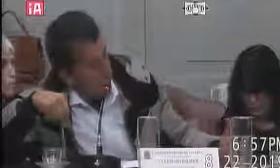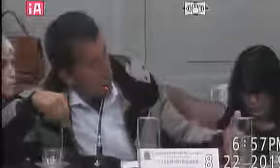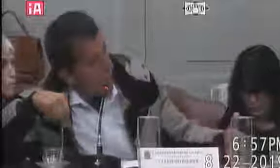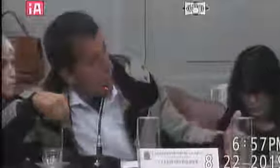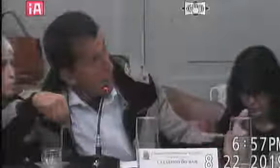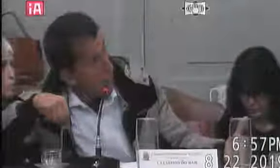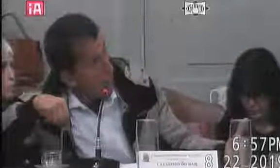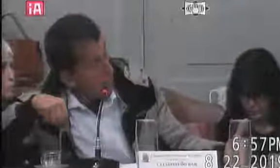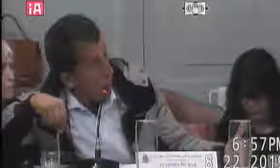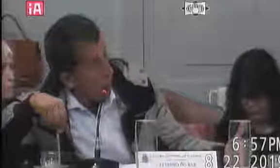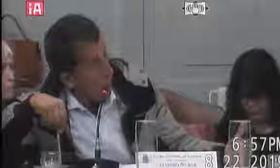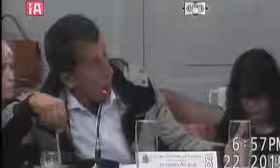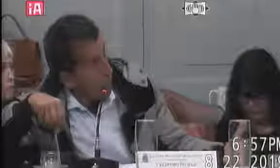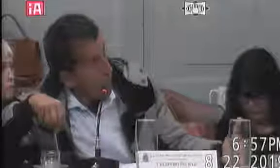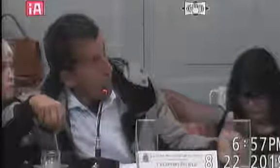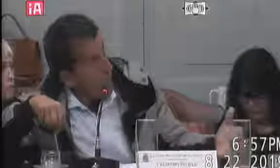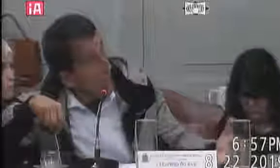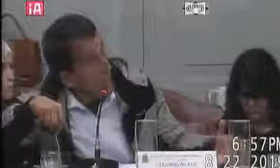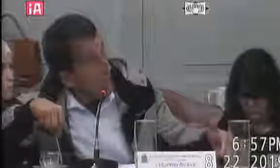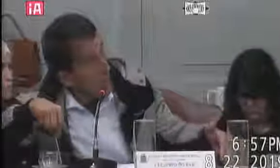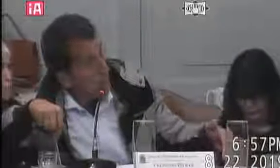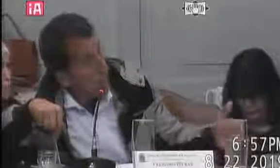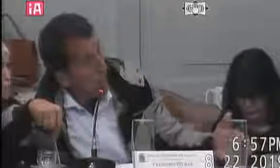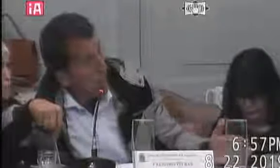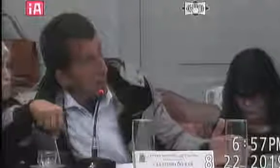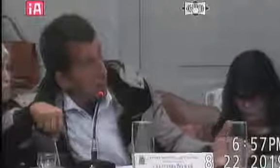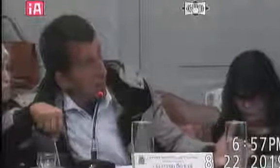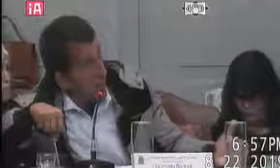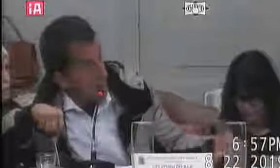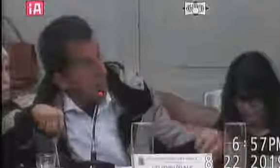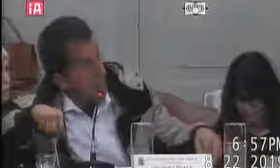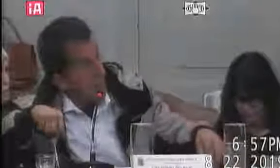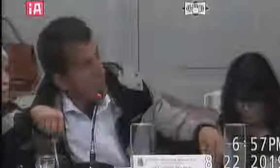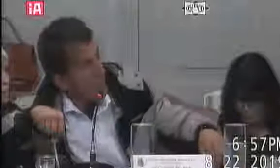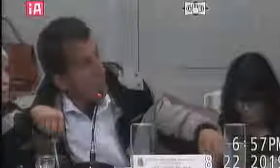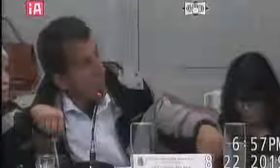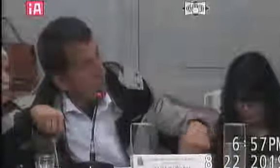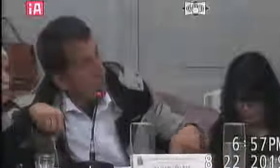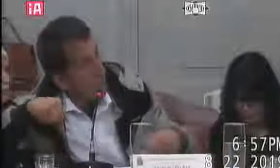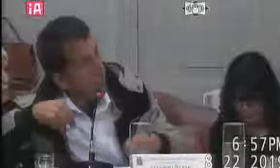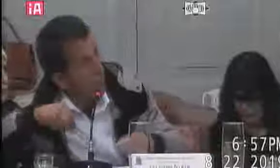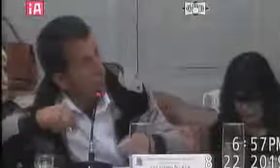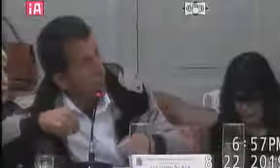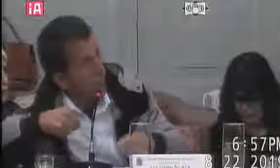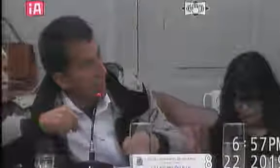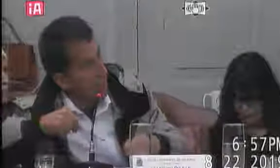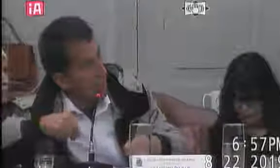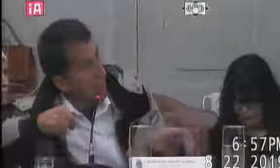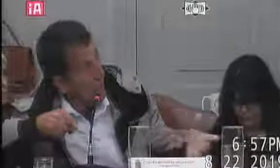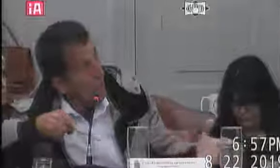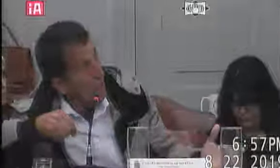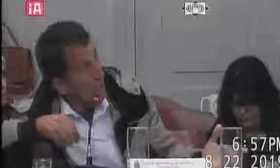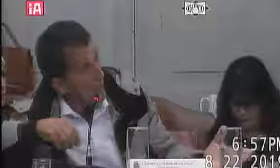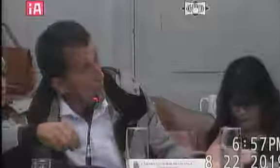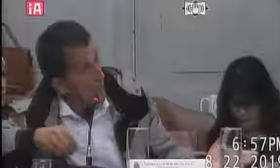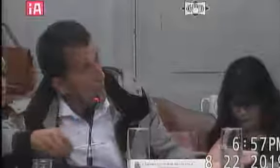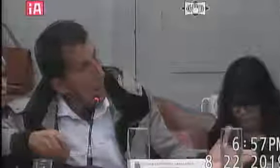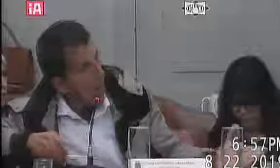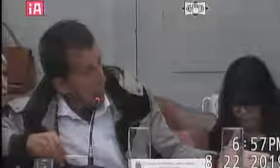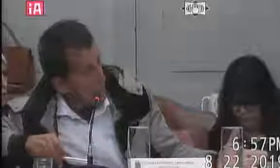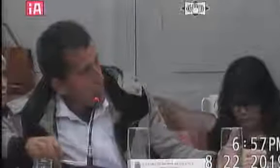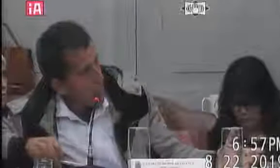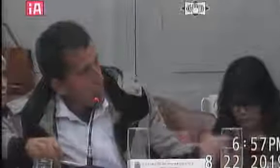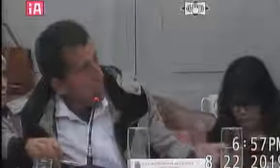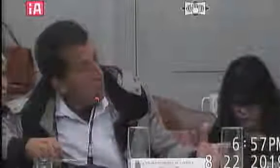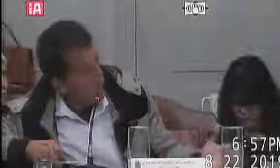novo elas não vão colocar fogo e elas às vezes vão chegar dentro de casa vai ver às vezes até o pai colocando fogo no terreno e tudo e vai poder avisar